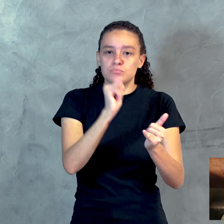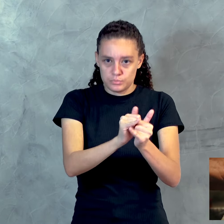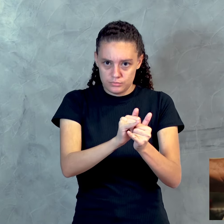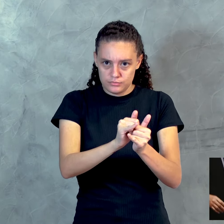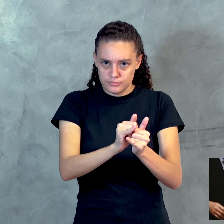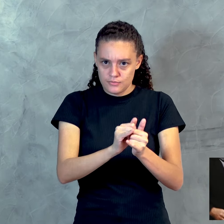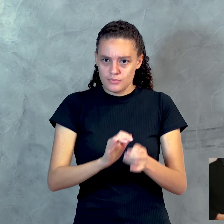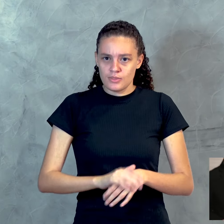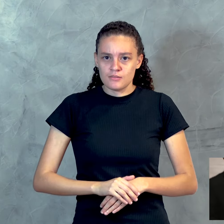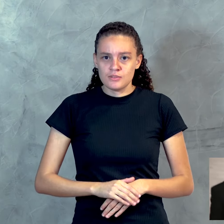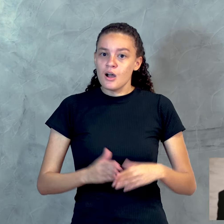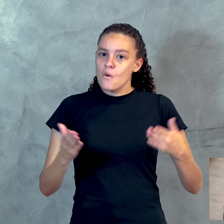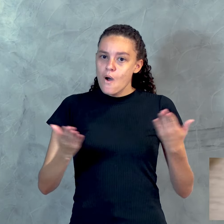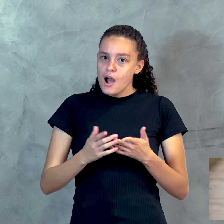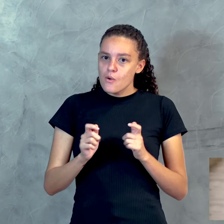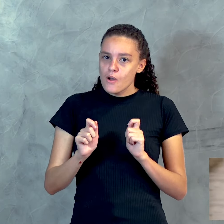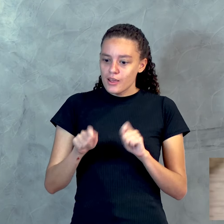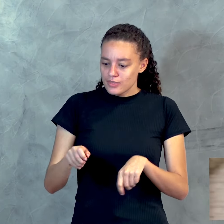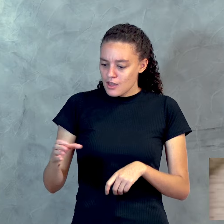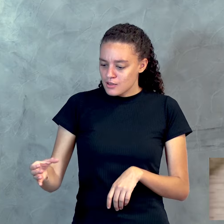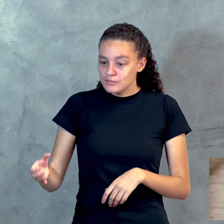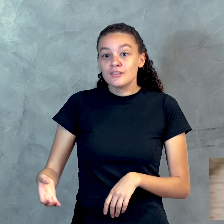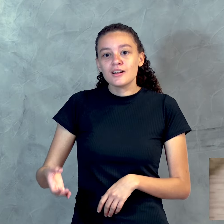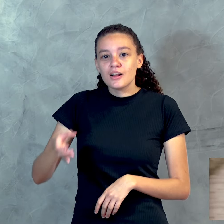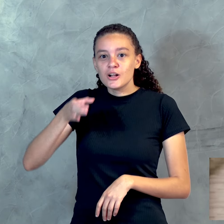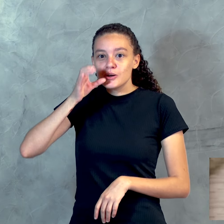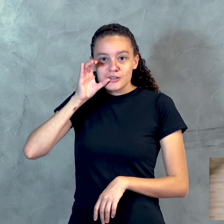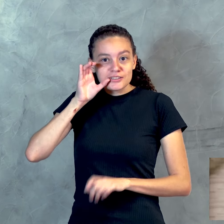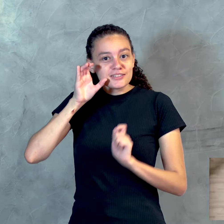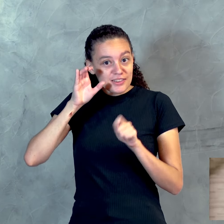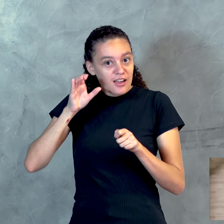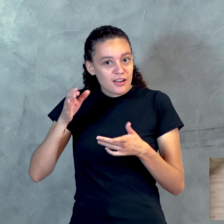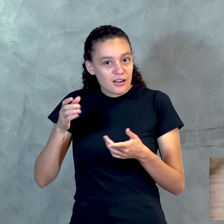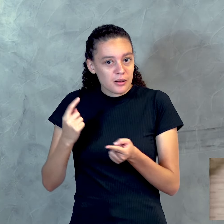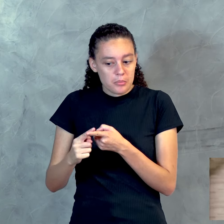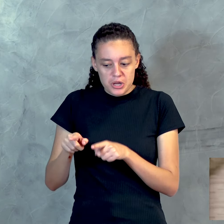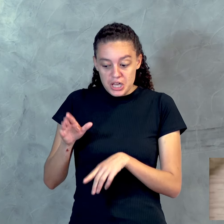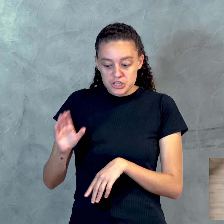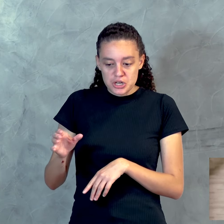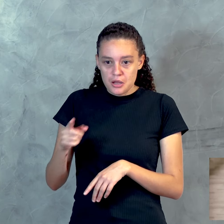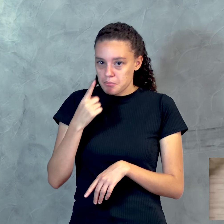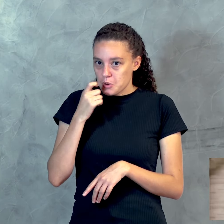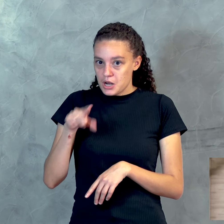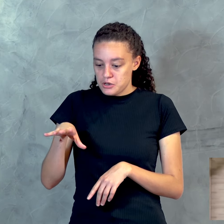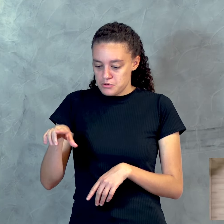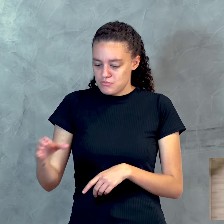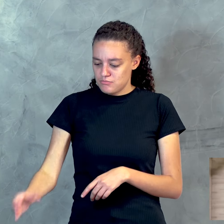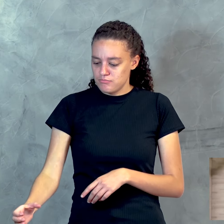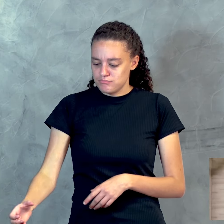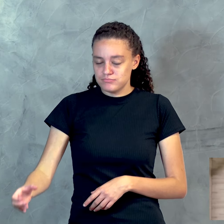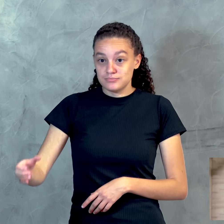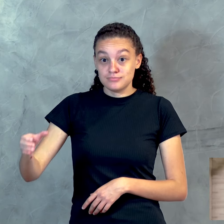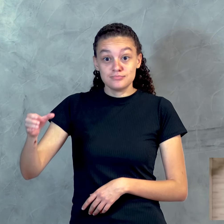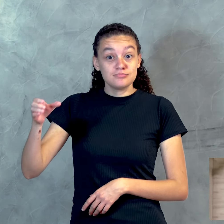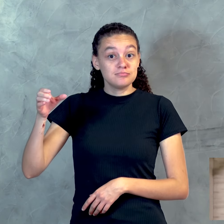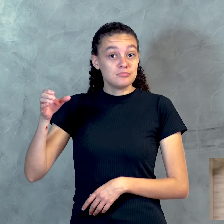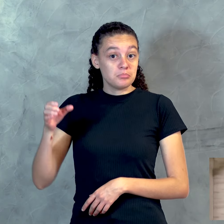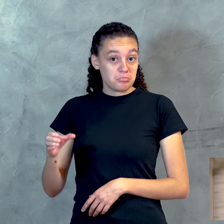Você teria coragem de usá-lo depois dele ter sido tirado do barro, da